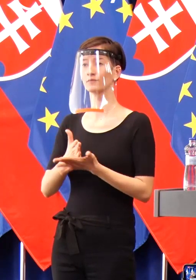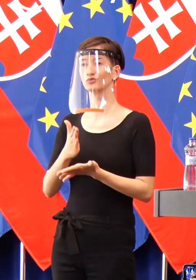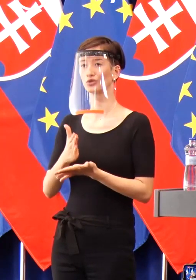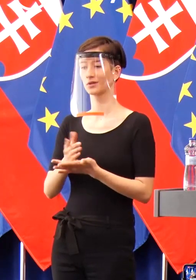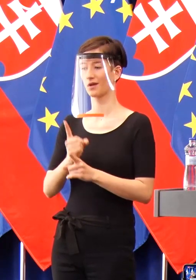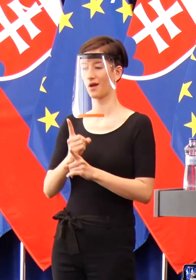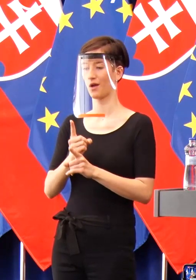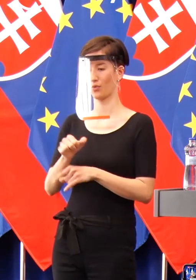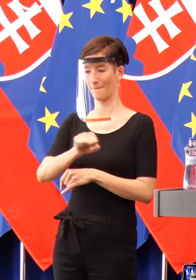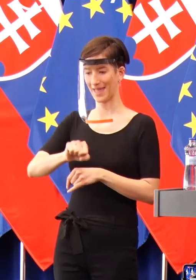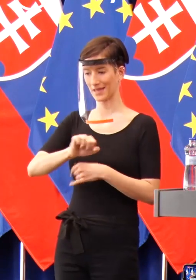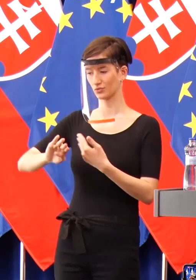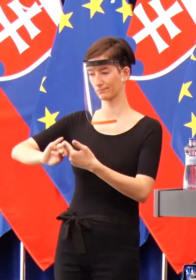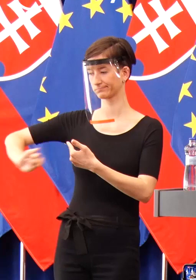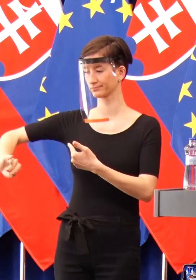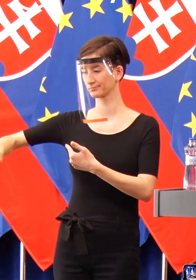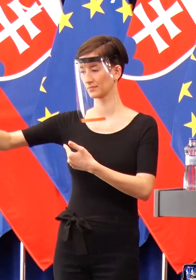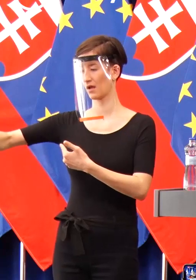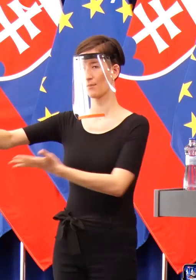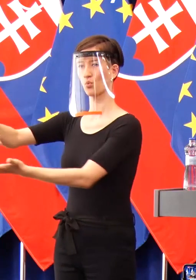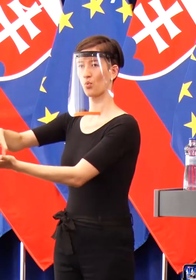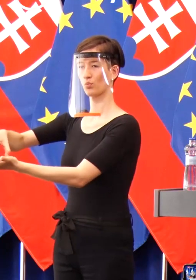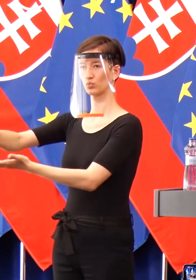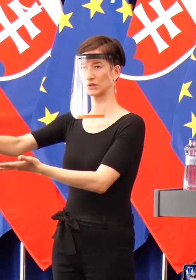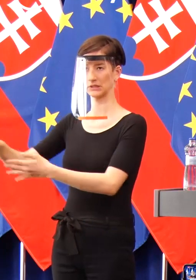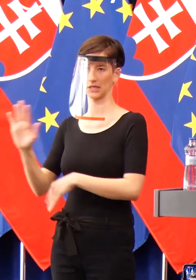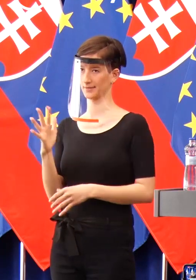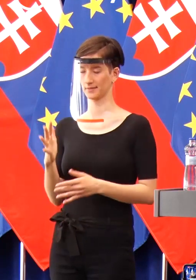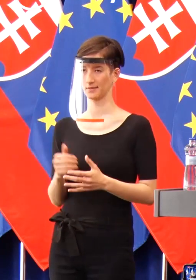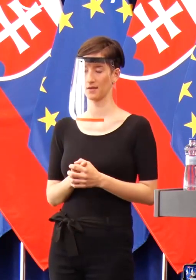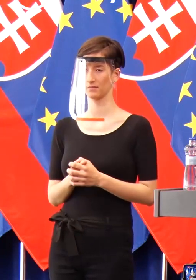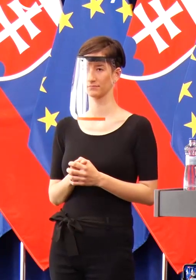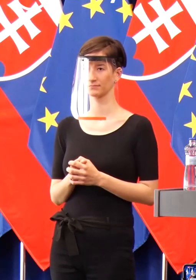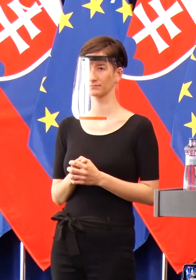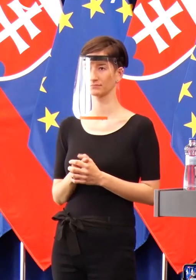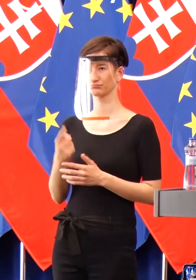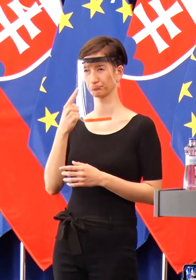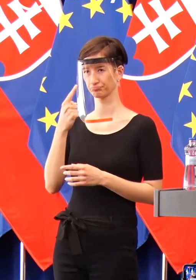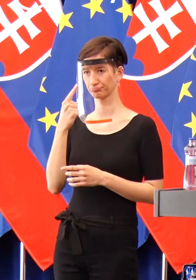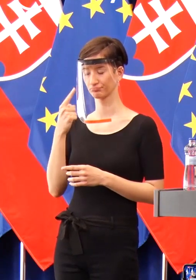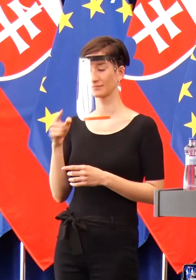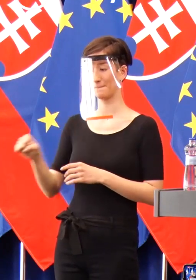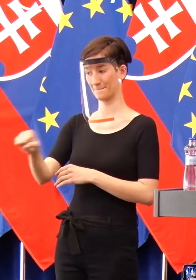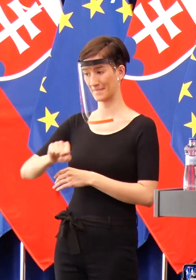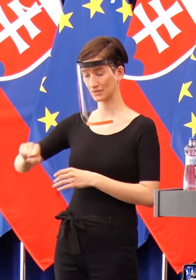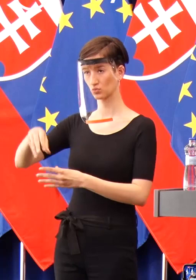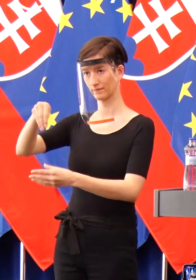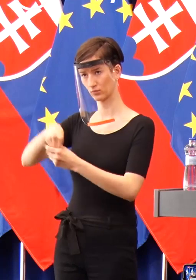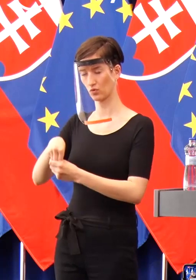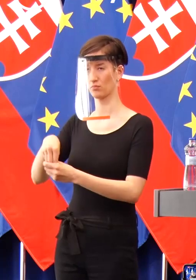civilizáciu, čo viete ohradiť. A kde tí ľudia si žili svojím životom. Sú to časti mesta,